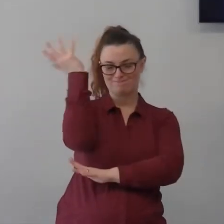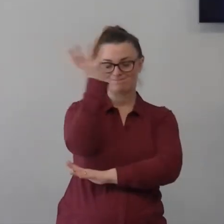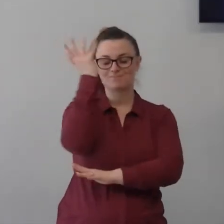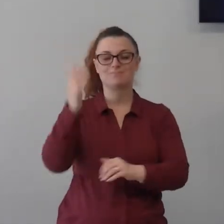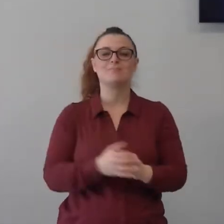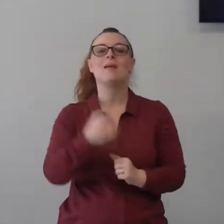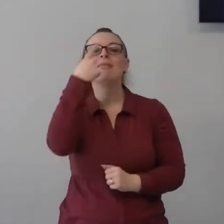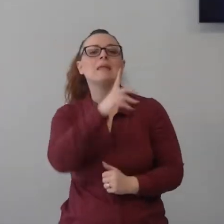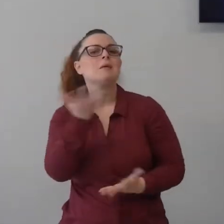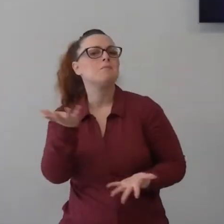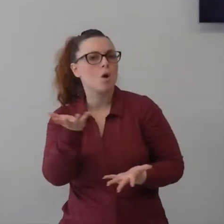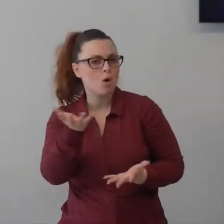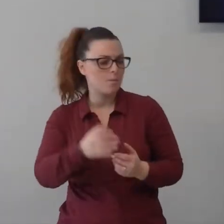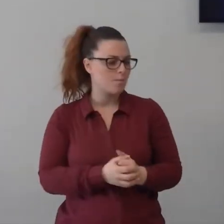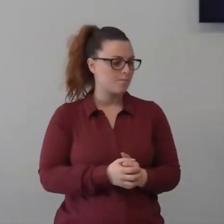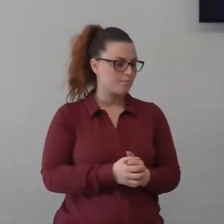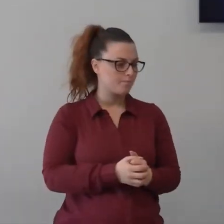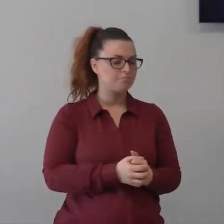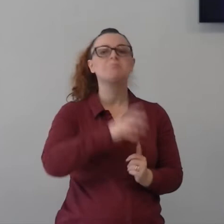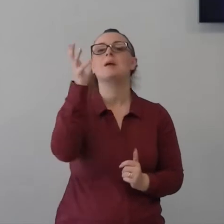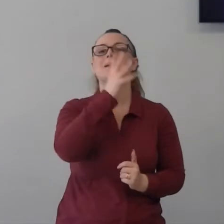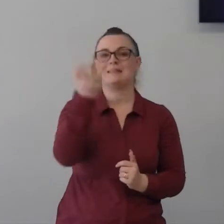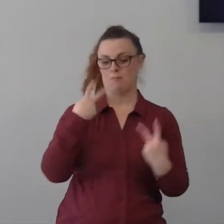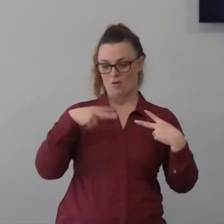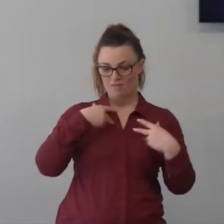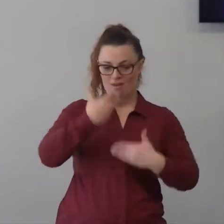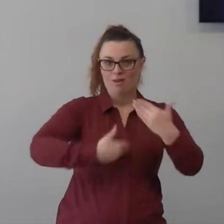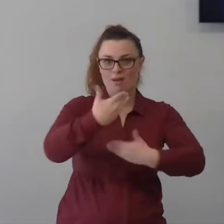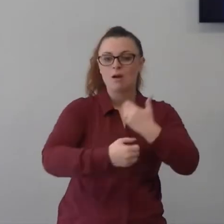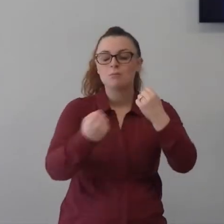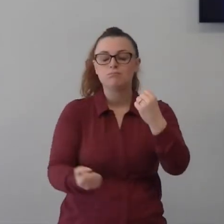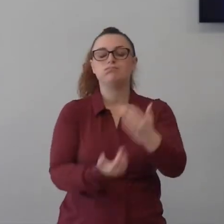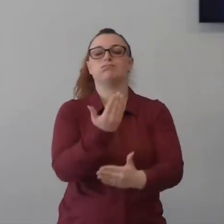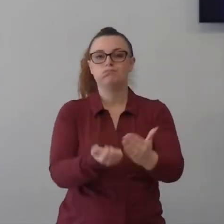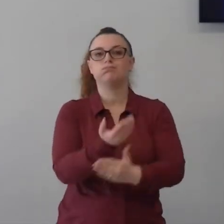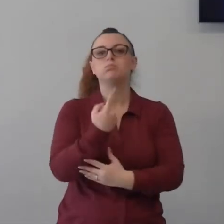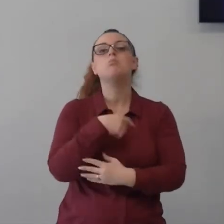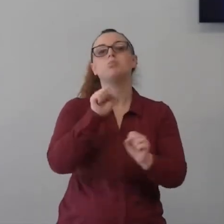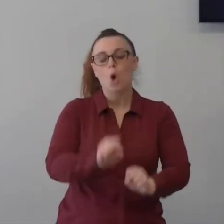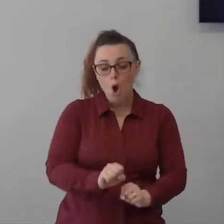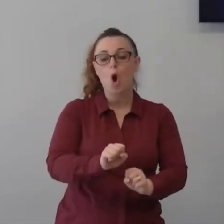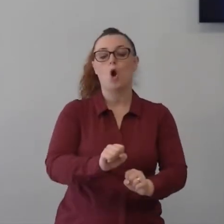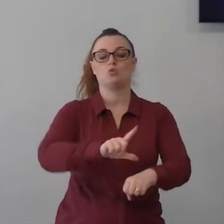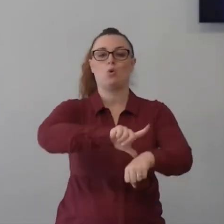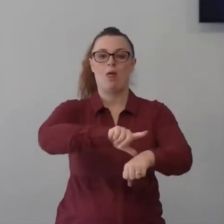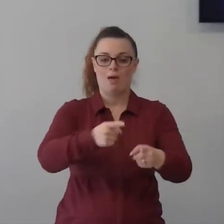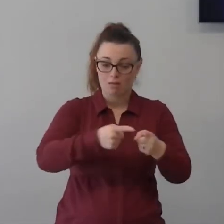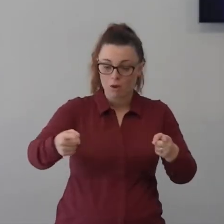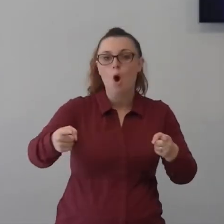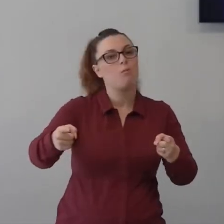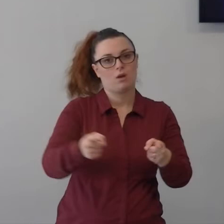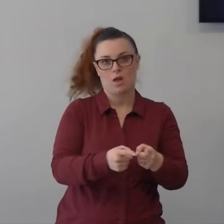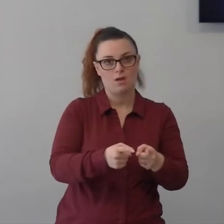cose che accadono nelle nostre vite che possono essere dei periodi lunghi o dei periodi brevi